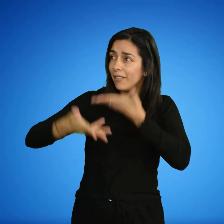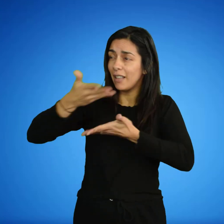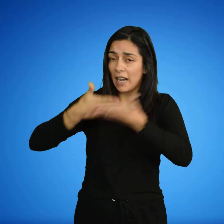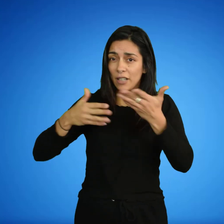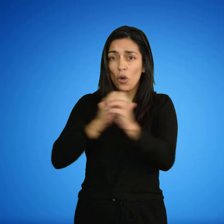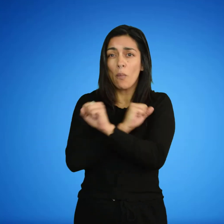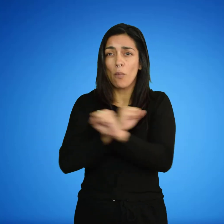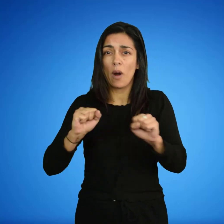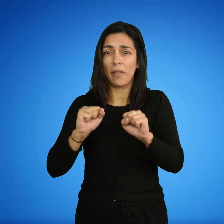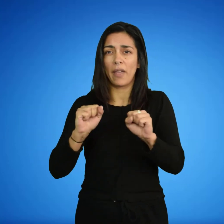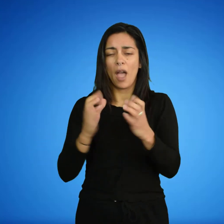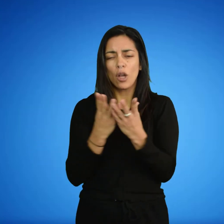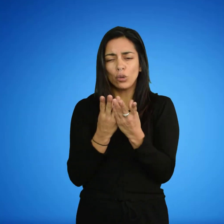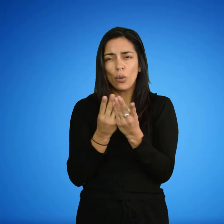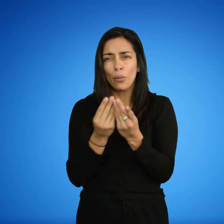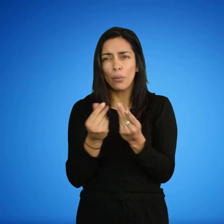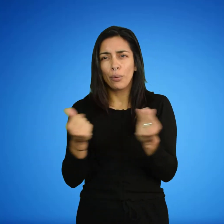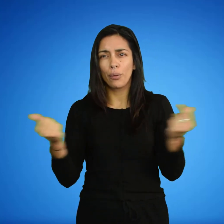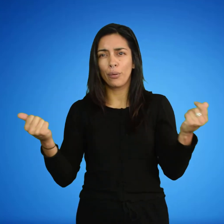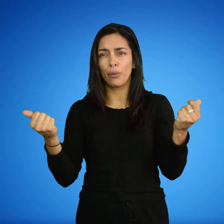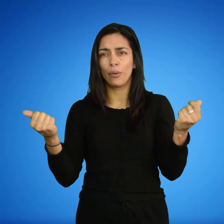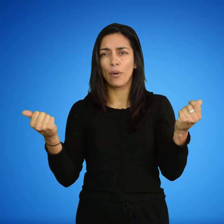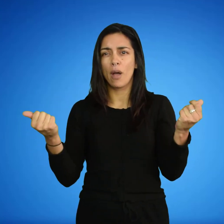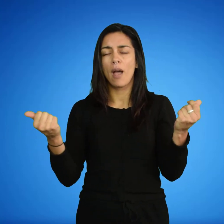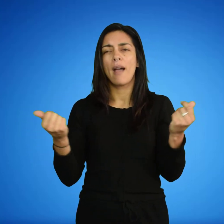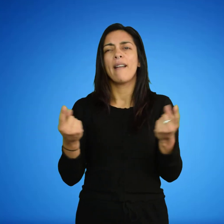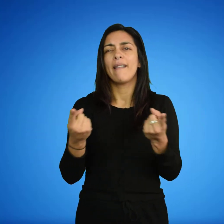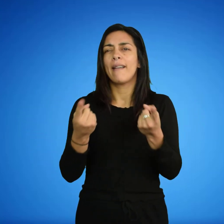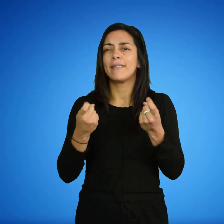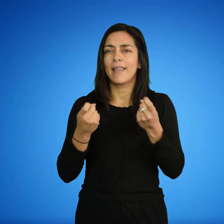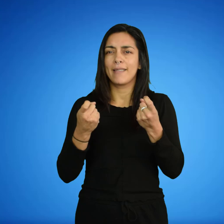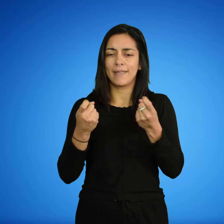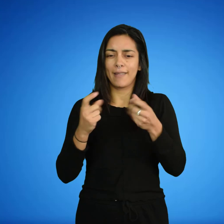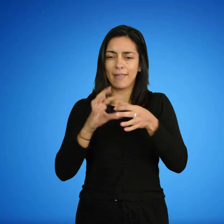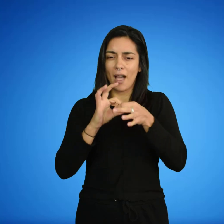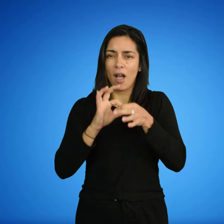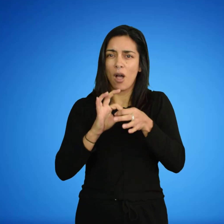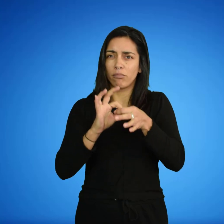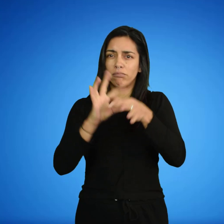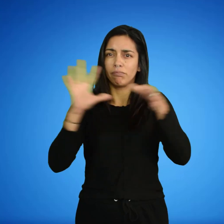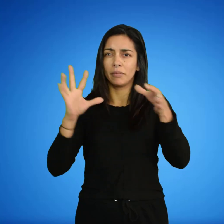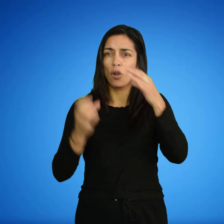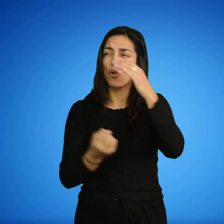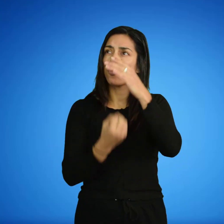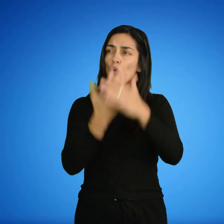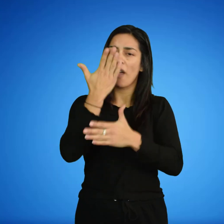proceso de disolución supone ruptura de interacciones y formación de interacciones nuevas.